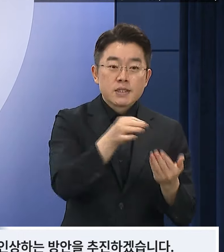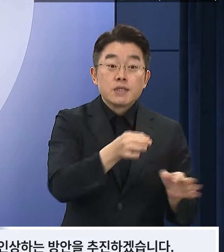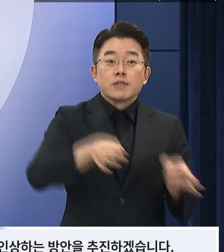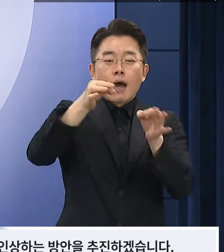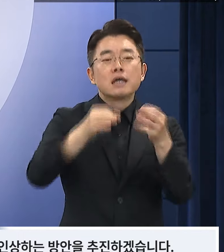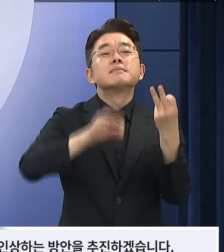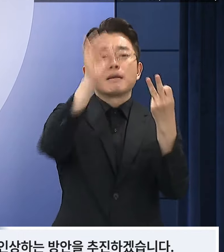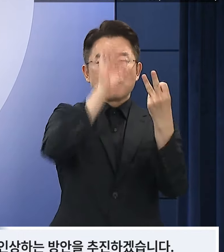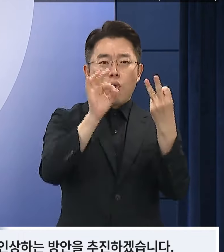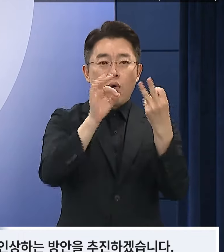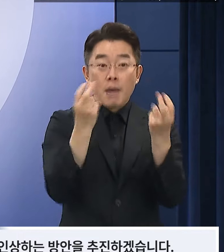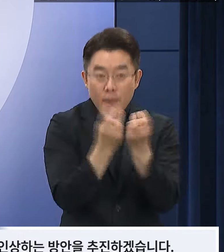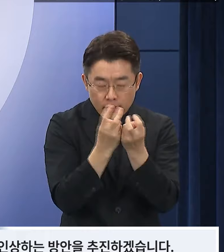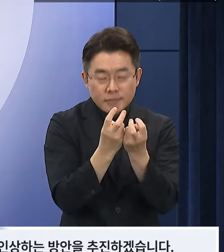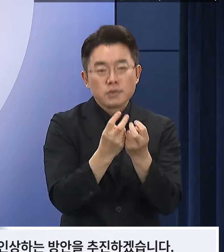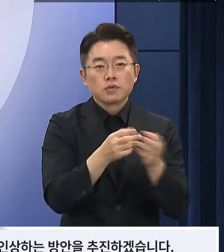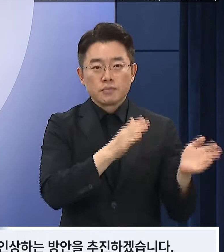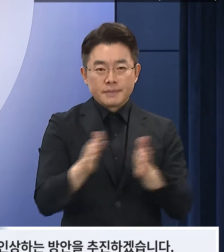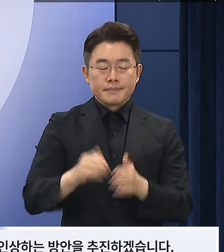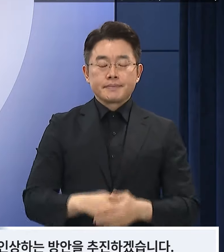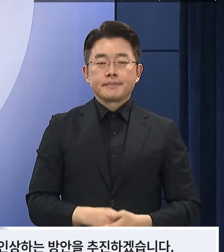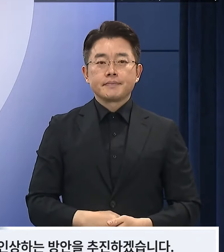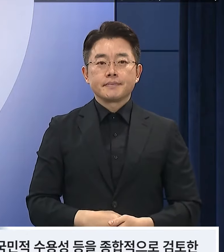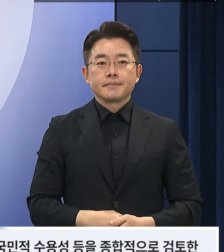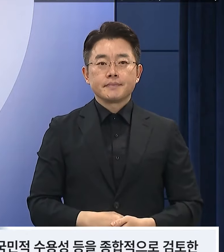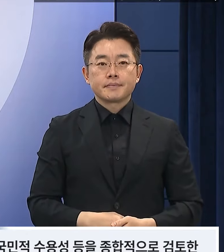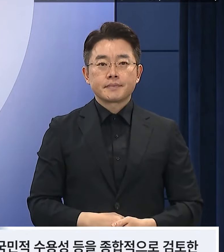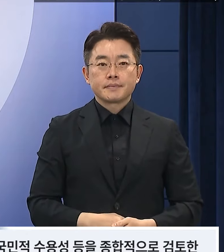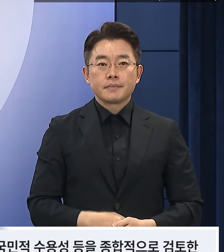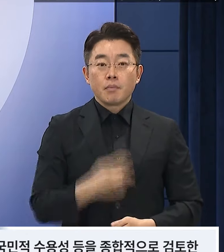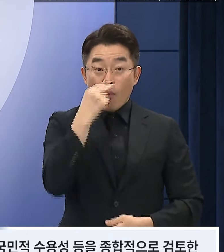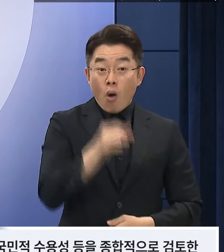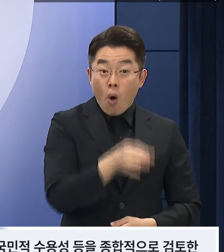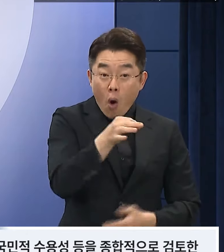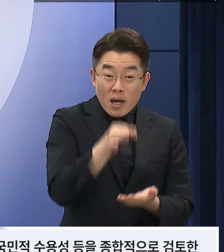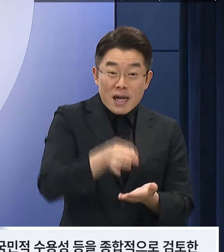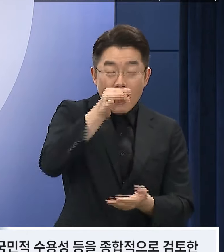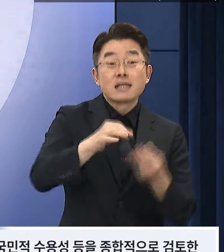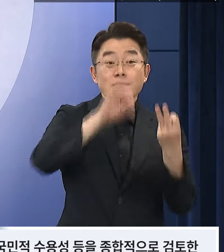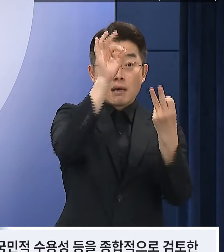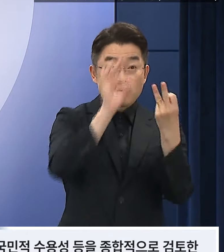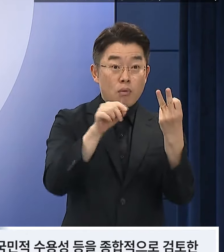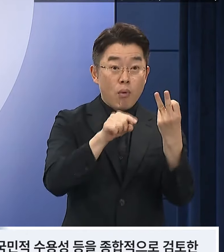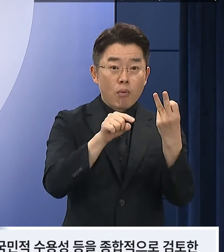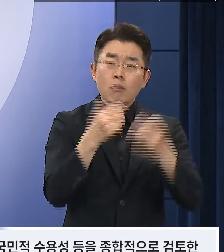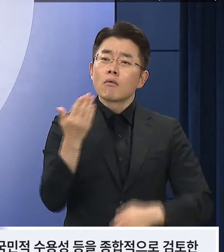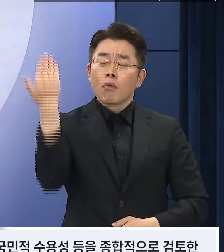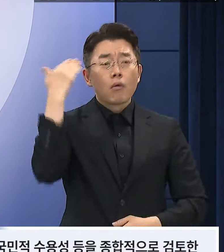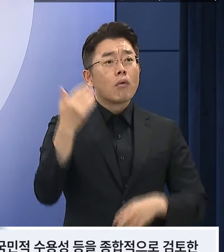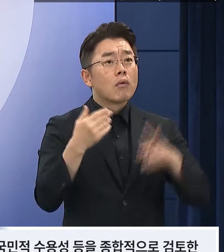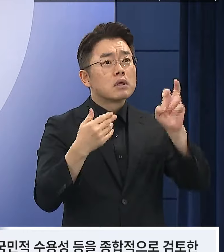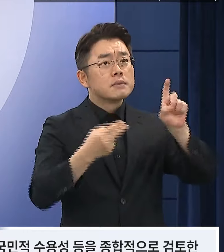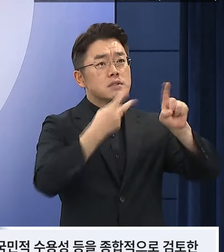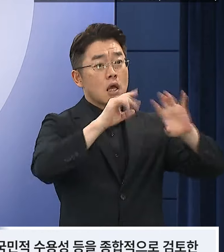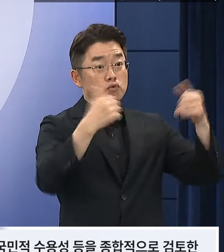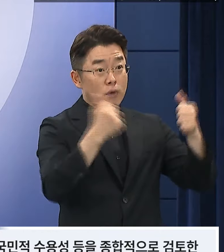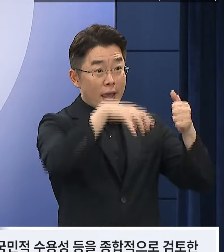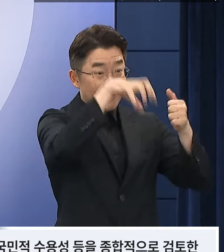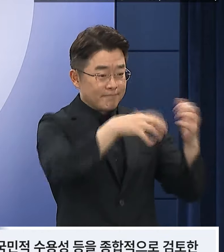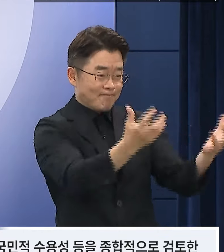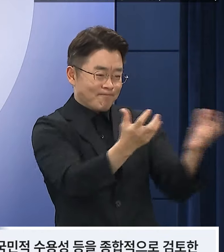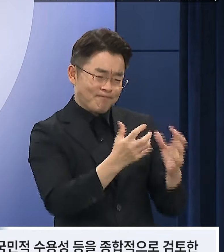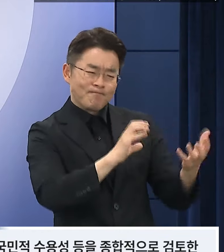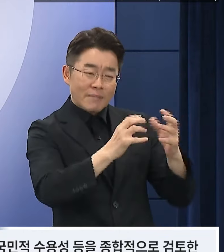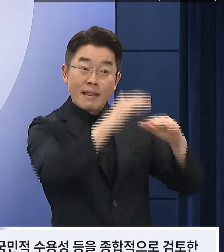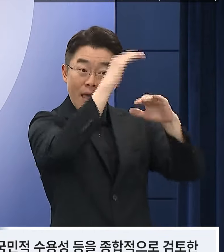인상하는 방안을 추진하겠습니다. 보험료율 13%는 21대 국회와 공론화